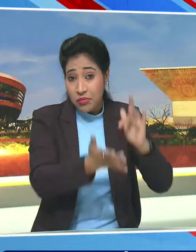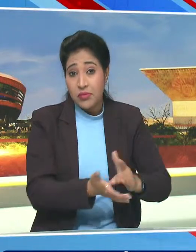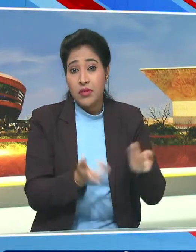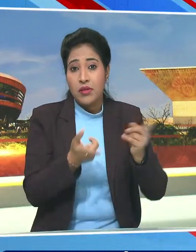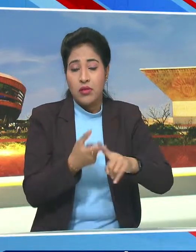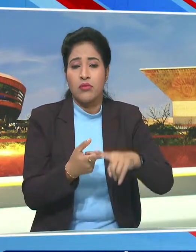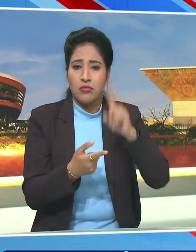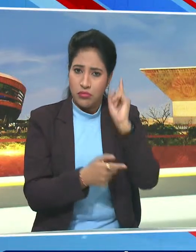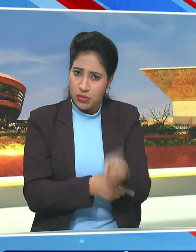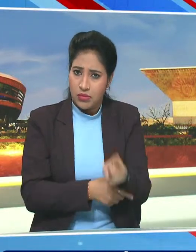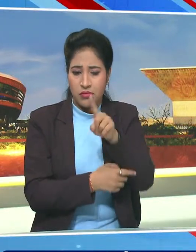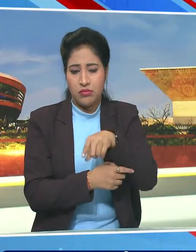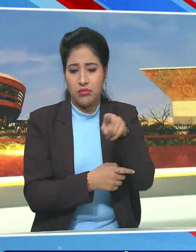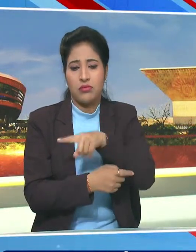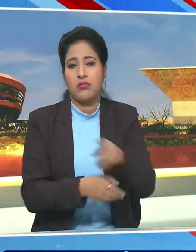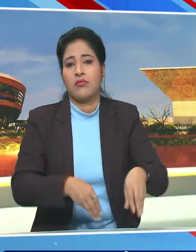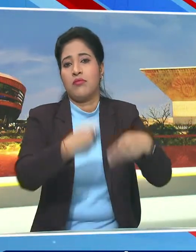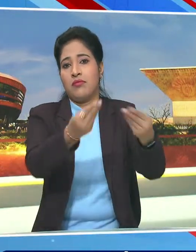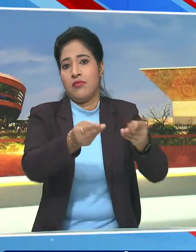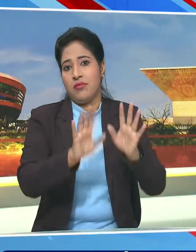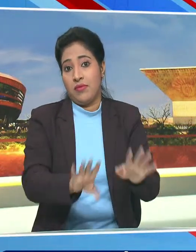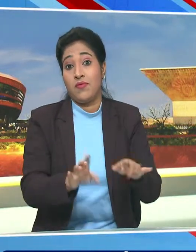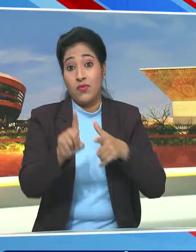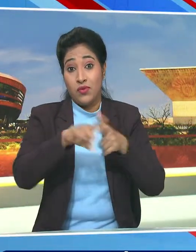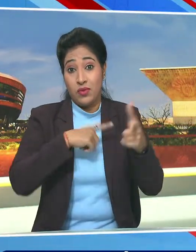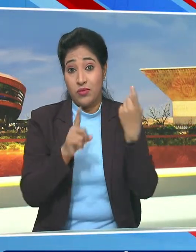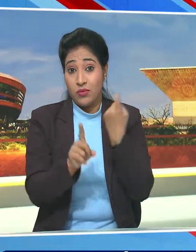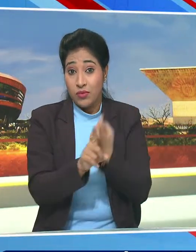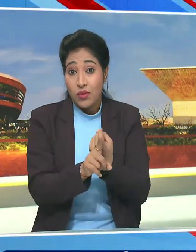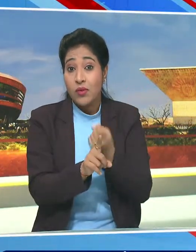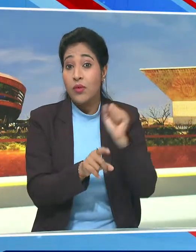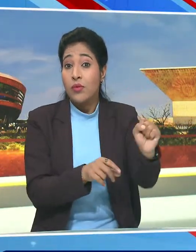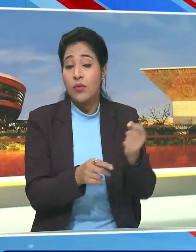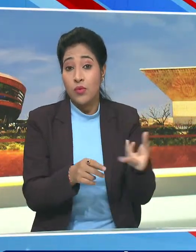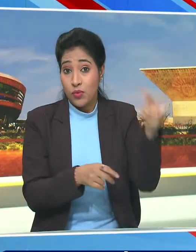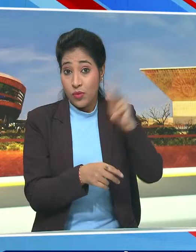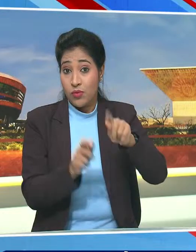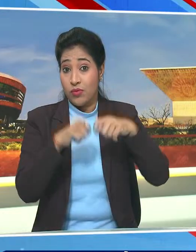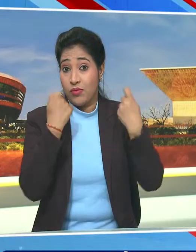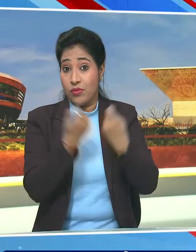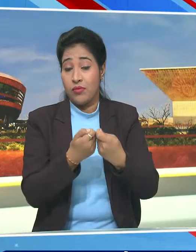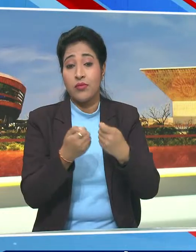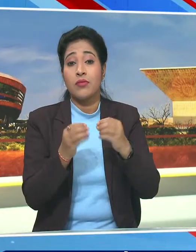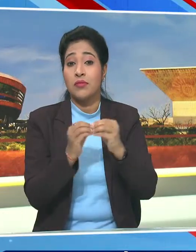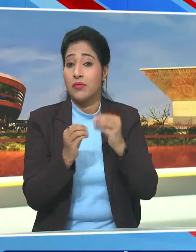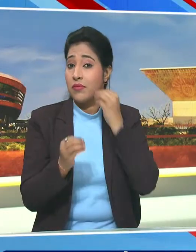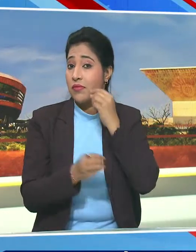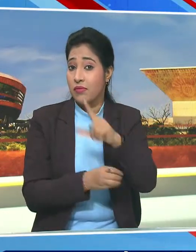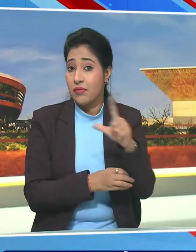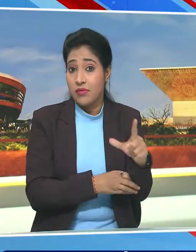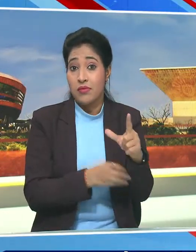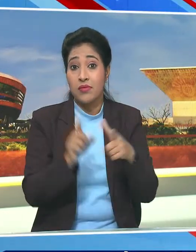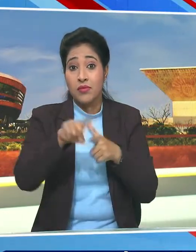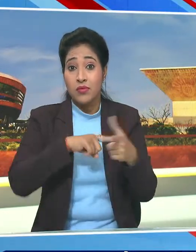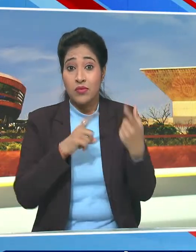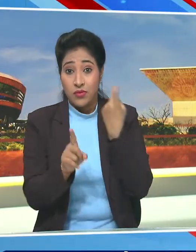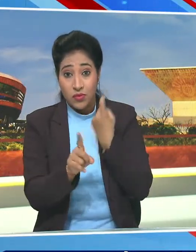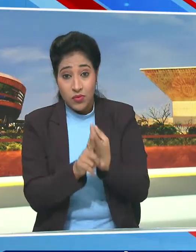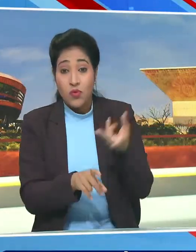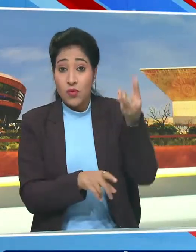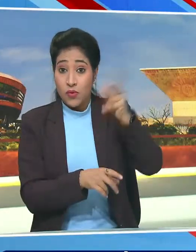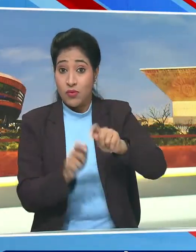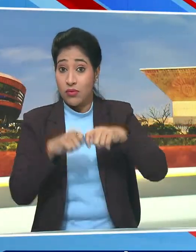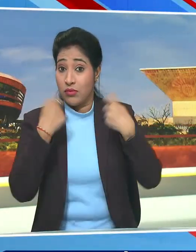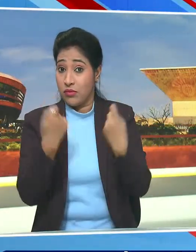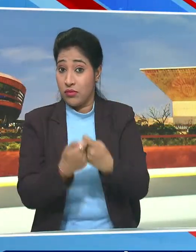आरक्षन प्रदान करता है वहीं जमू और कश्मीर पुनरगठन संशोधन विधयक जमू और कश्मीर